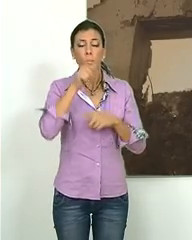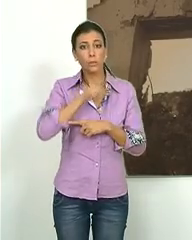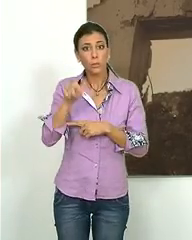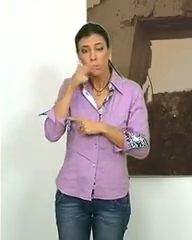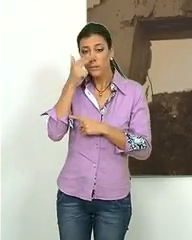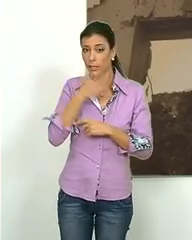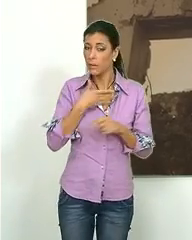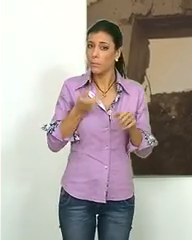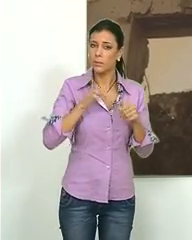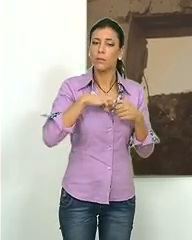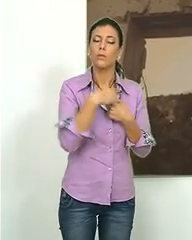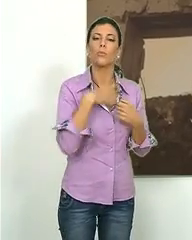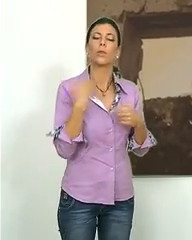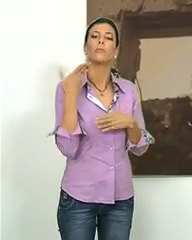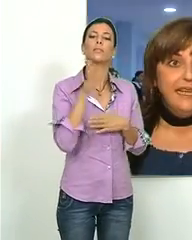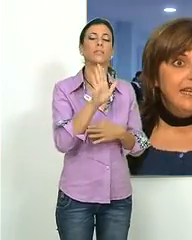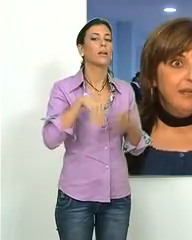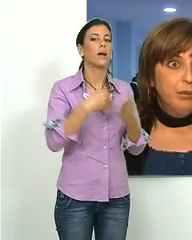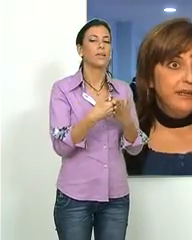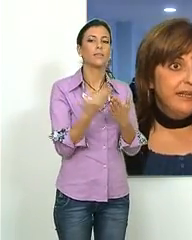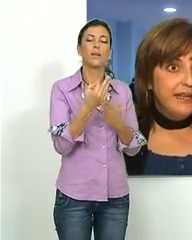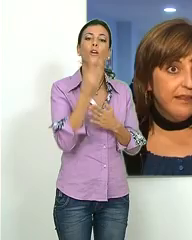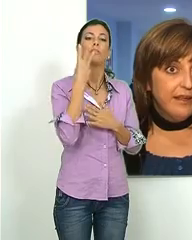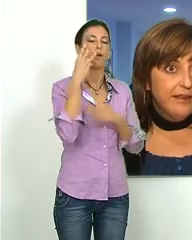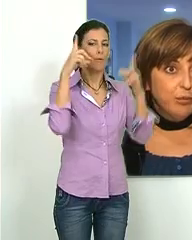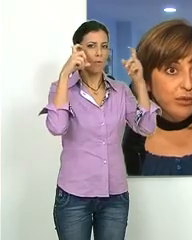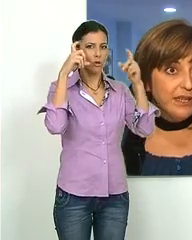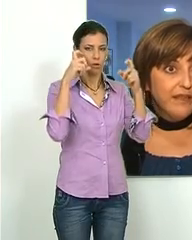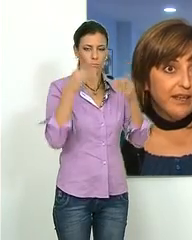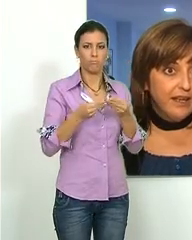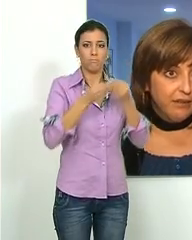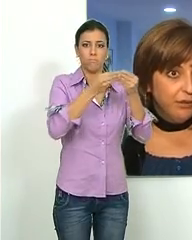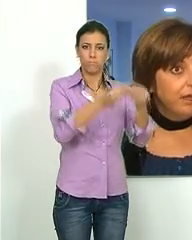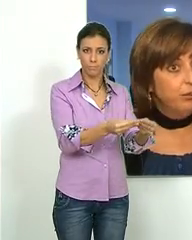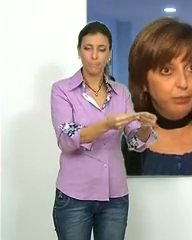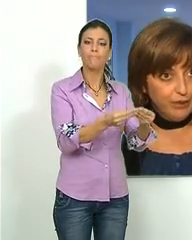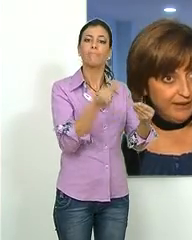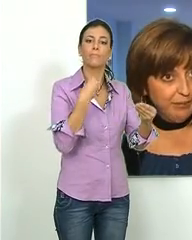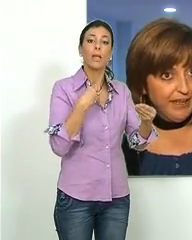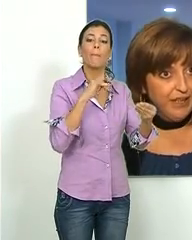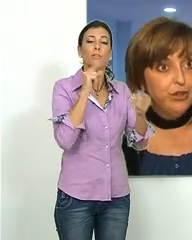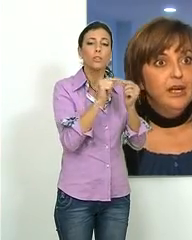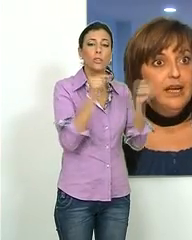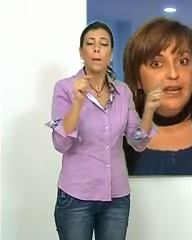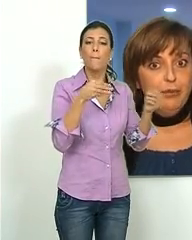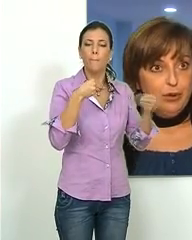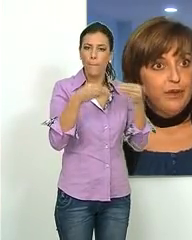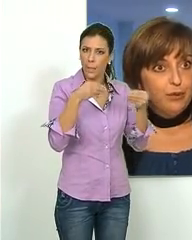Todo aquel interesado en participar podrá presentar hasta tres fotografías que deberán entregarse en formato papel